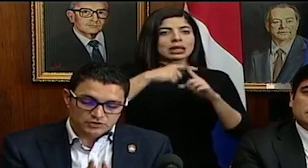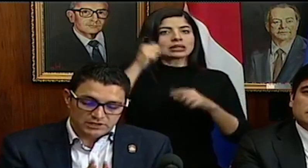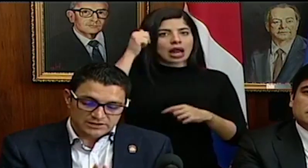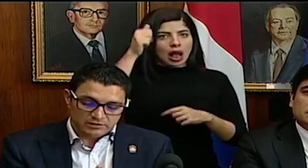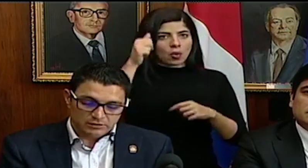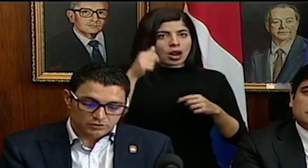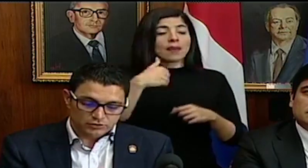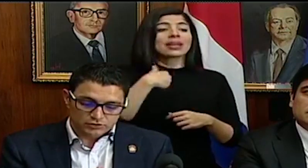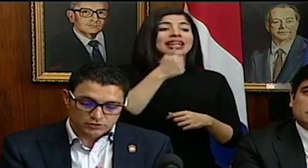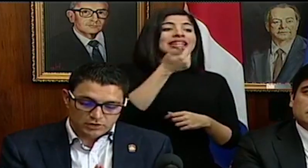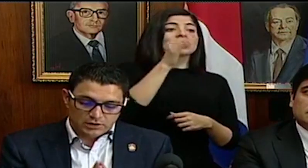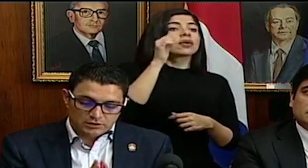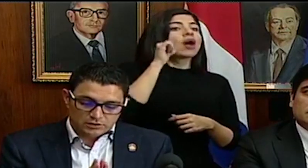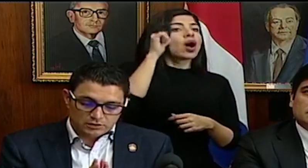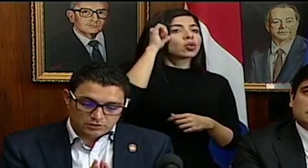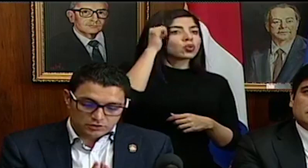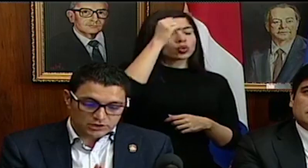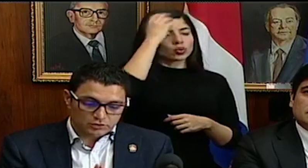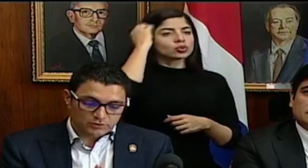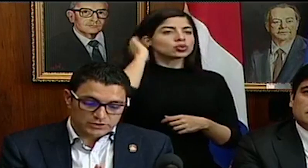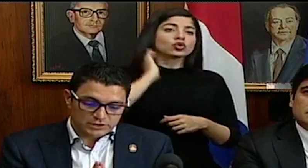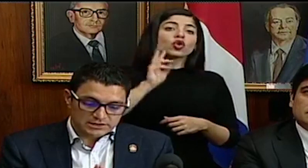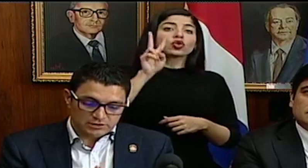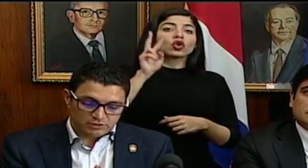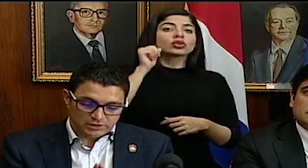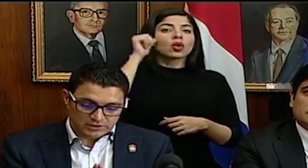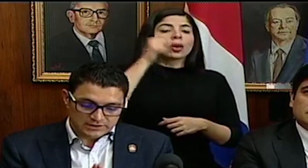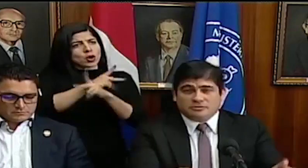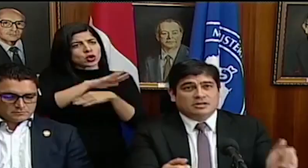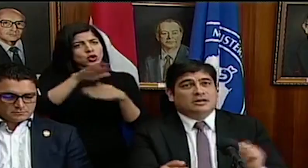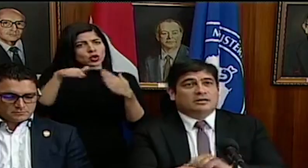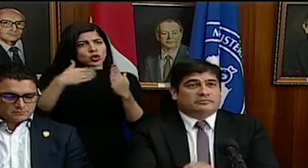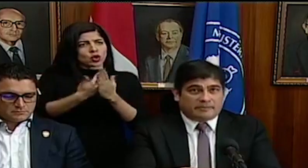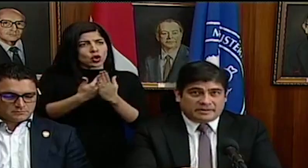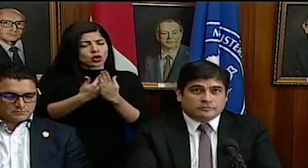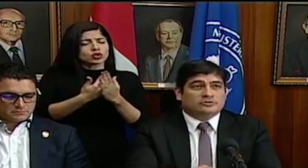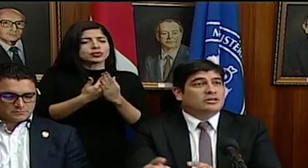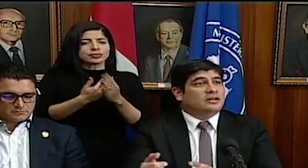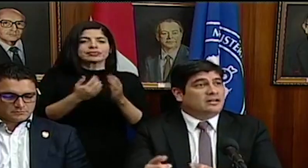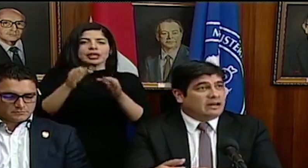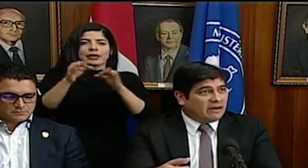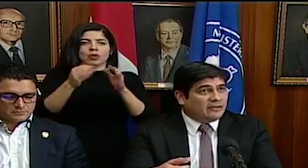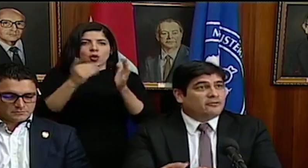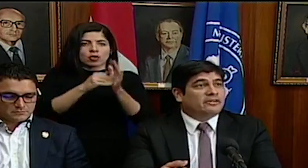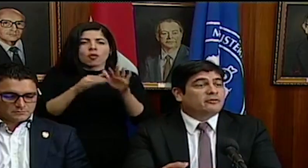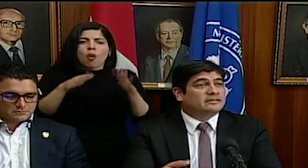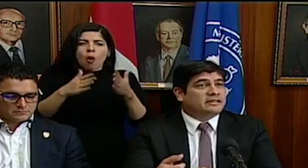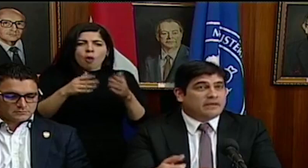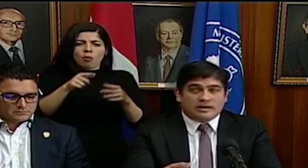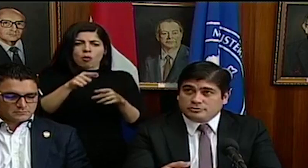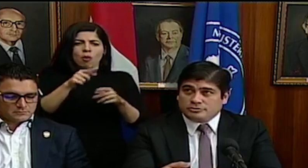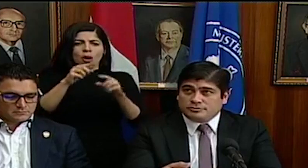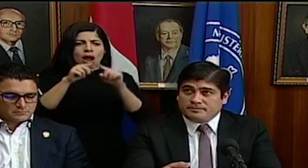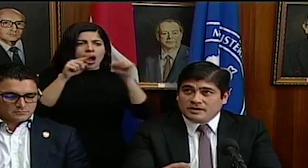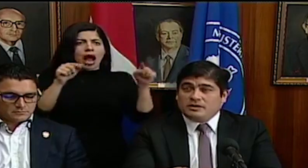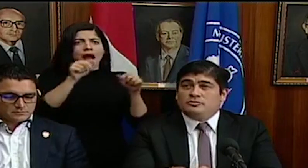Tenemos 19 adultos, 2 adultos mayores y 2 menores. Repetimos, lavado frecuente de